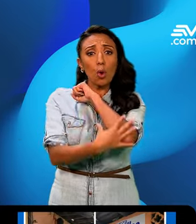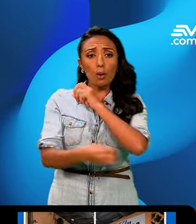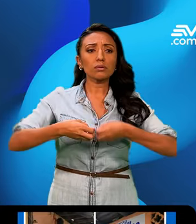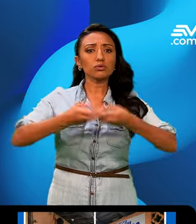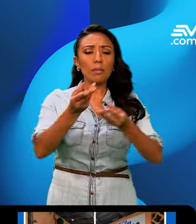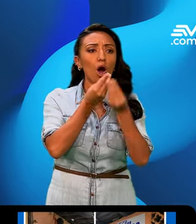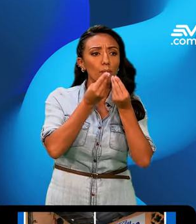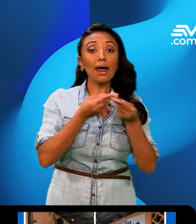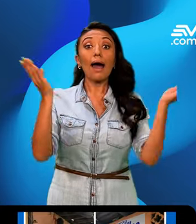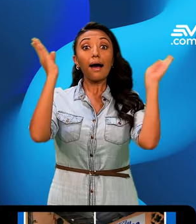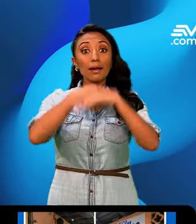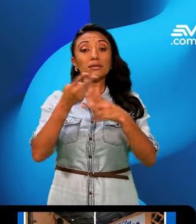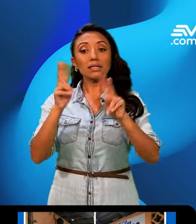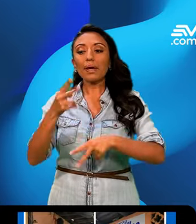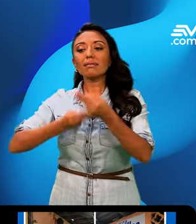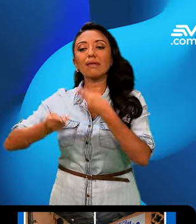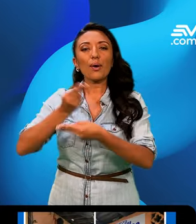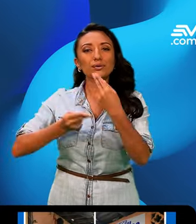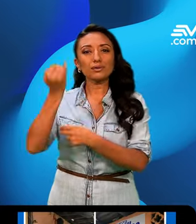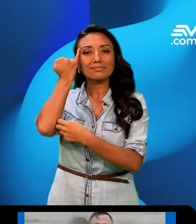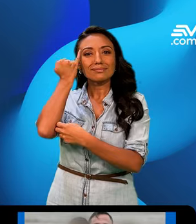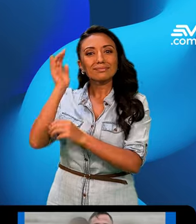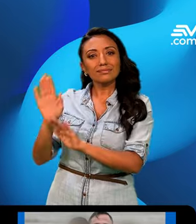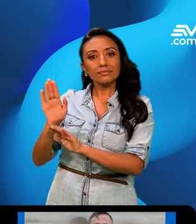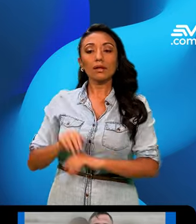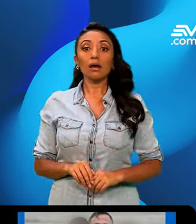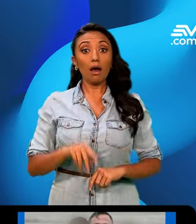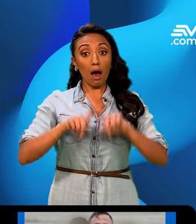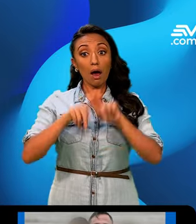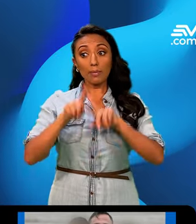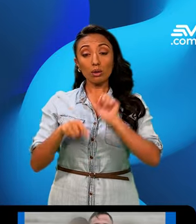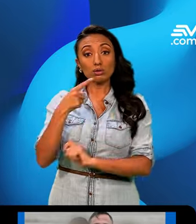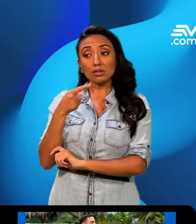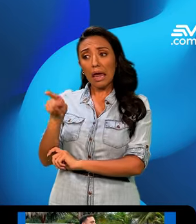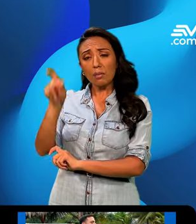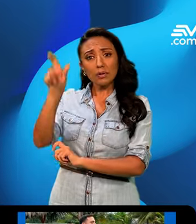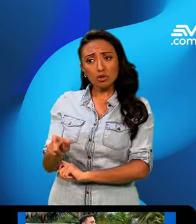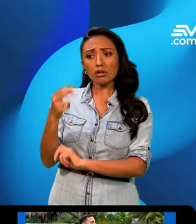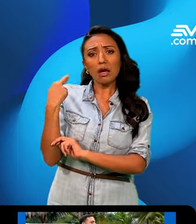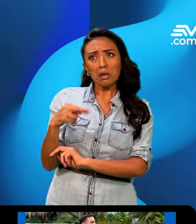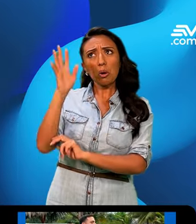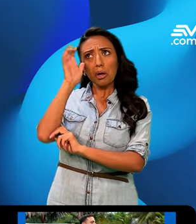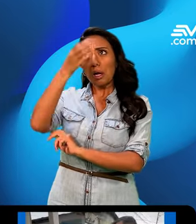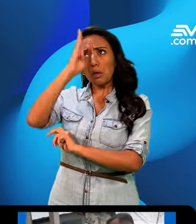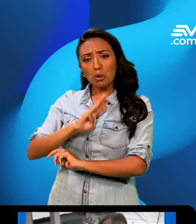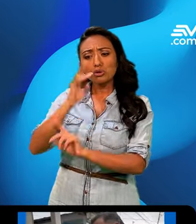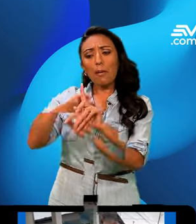promovía de forma gratuita negocios de emprendedores. Sus amigos manifiestan que era un hombre hogareño y religioso. El apodo de La Polilla lo